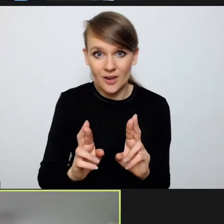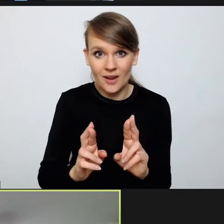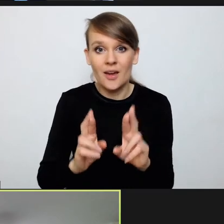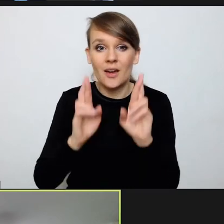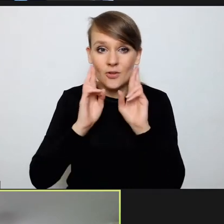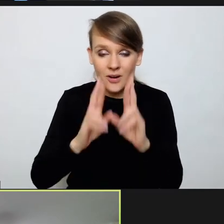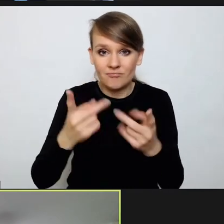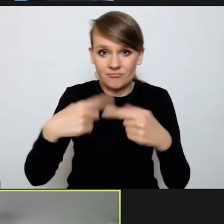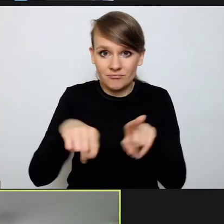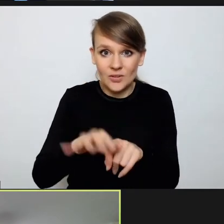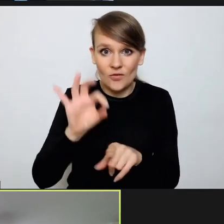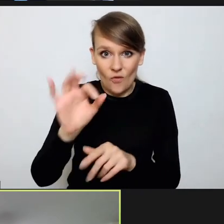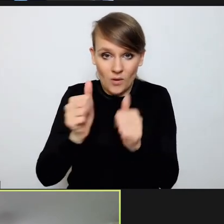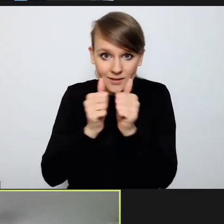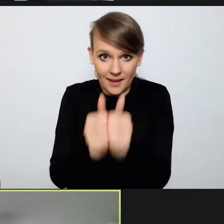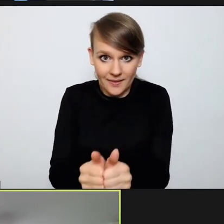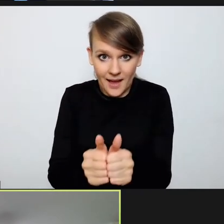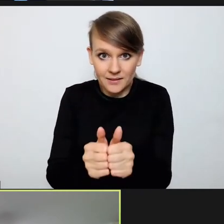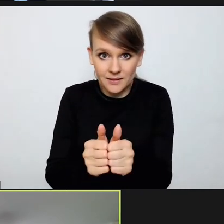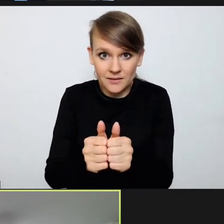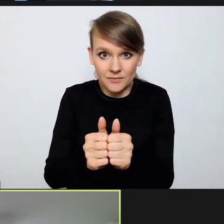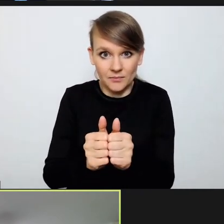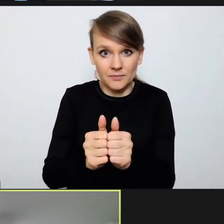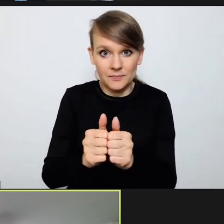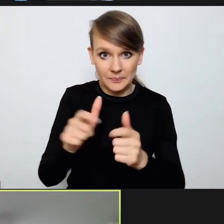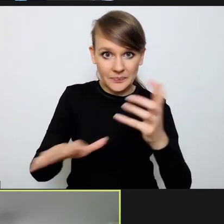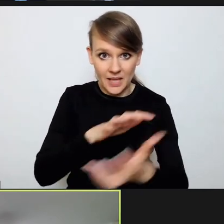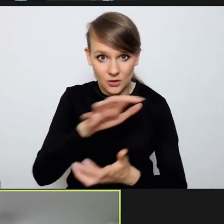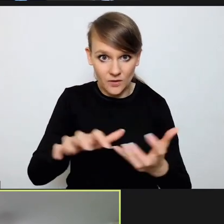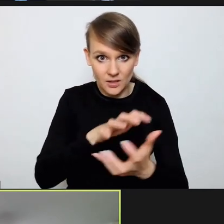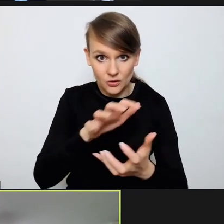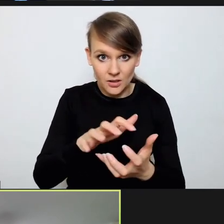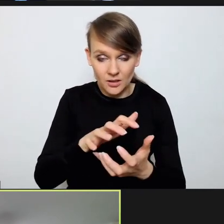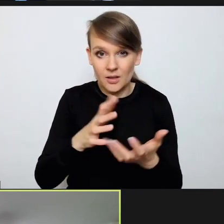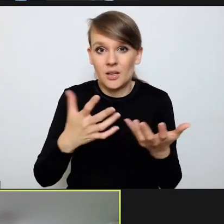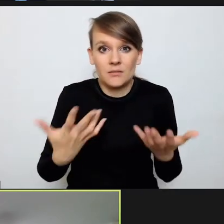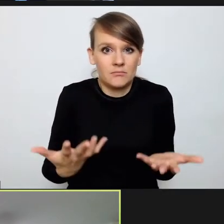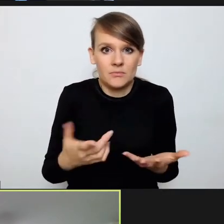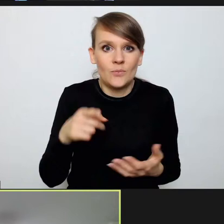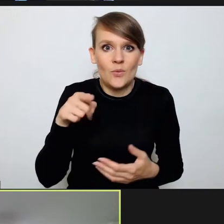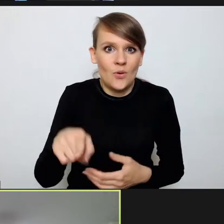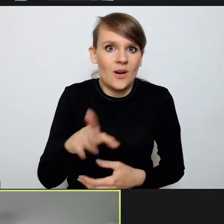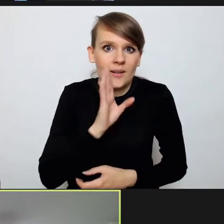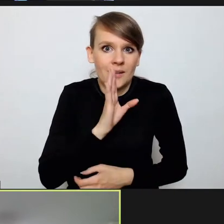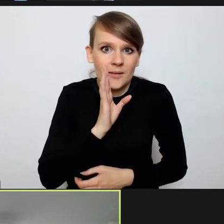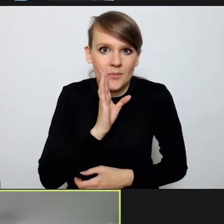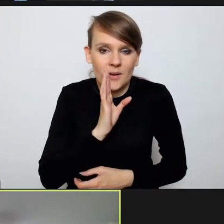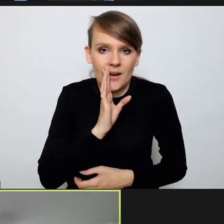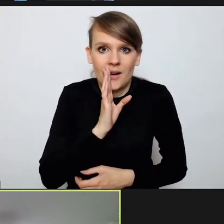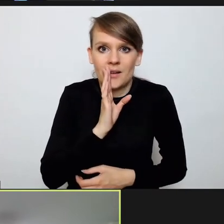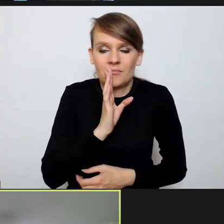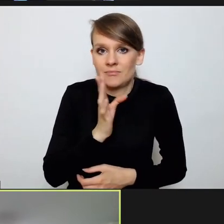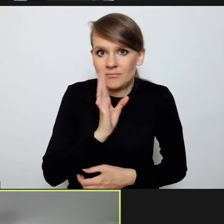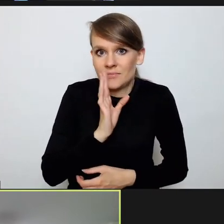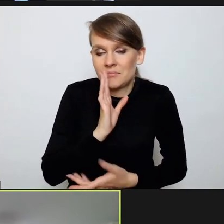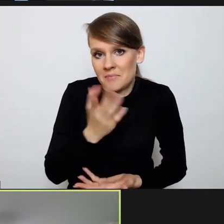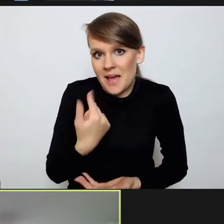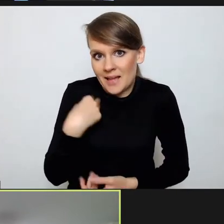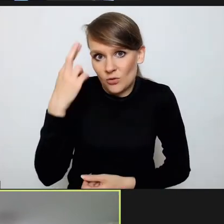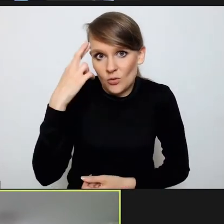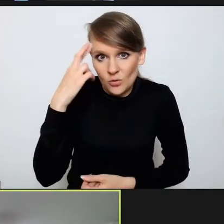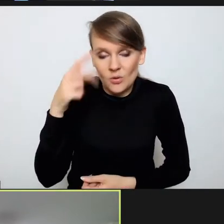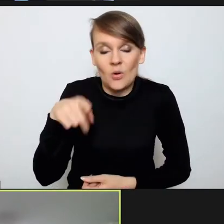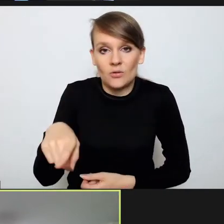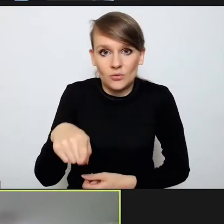wypełniać swoje zadania na świecie, bo przecież do tego chyba został, tak to rozumiałem, do tego